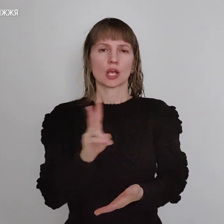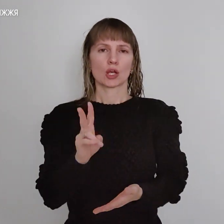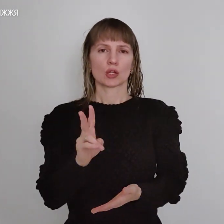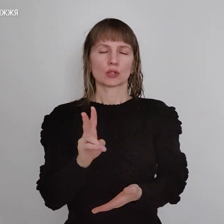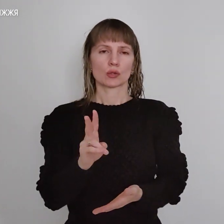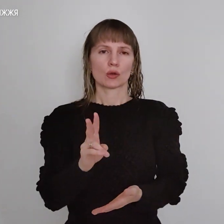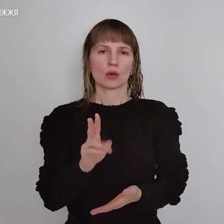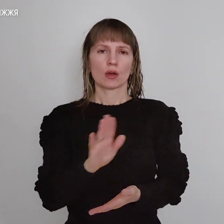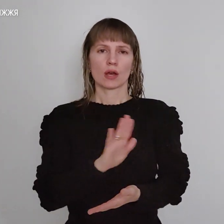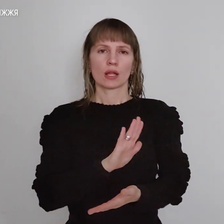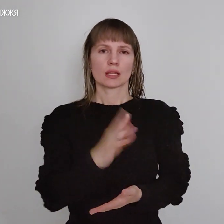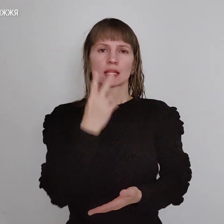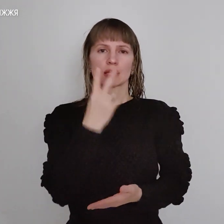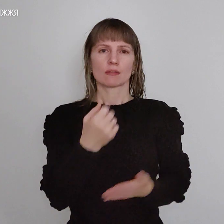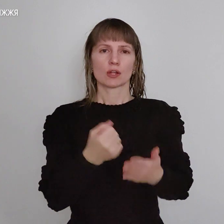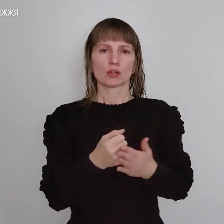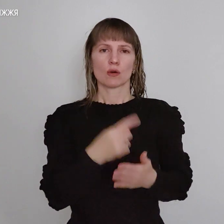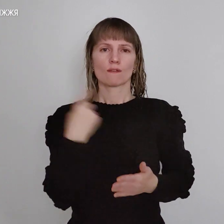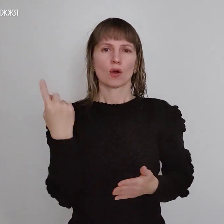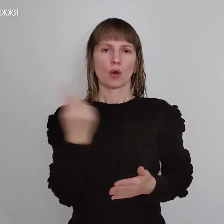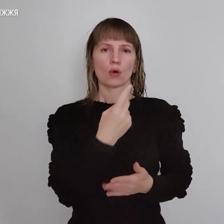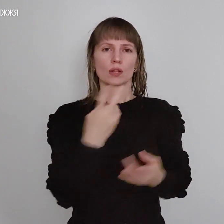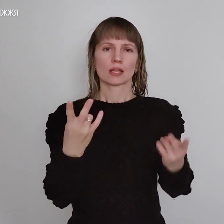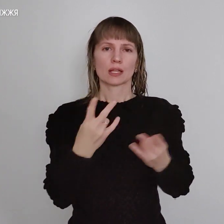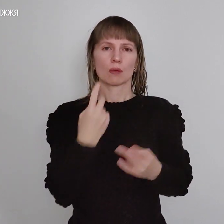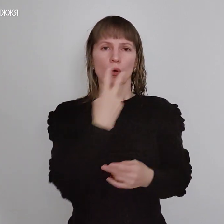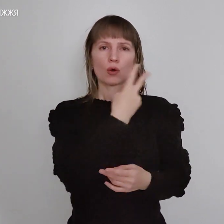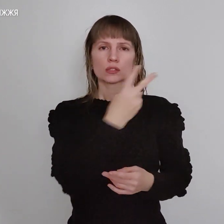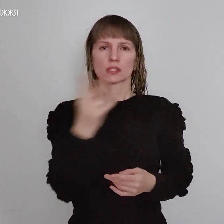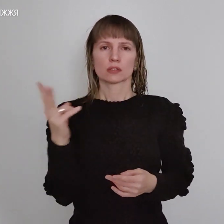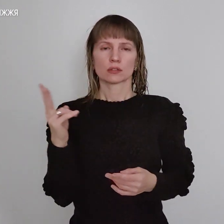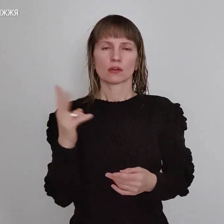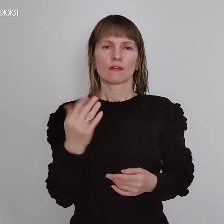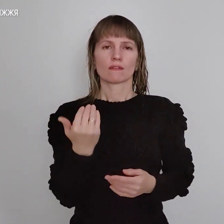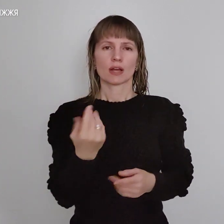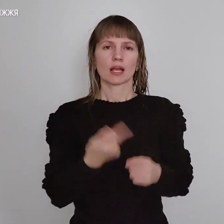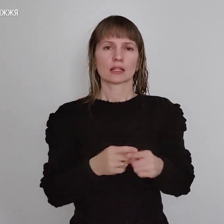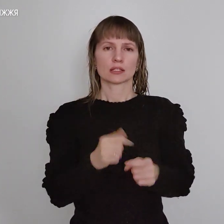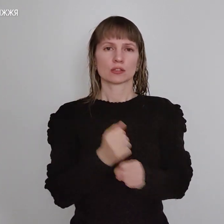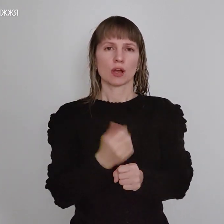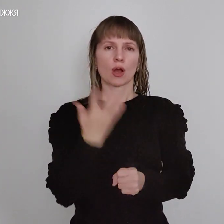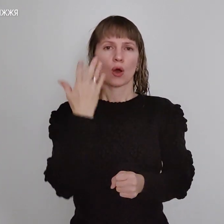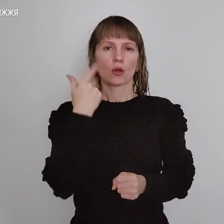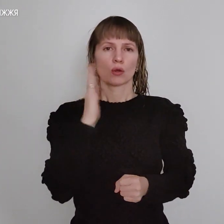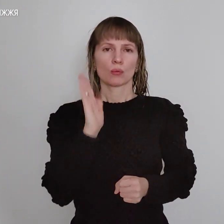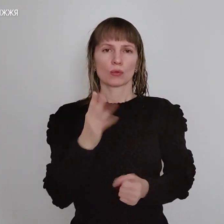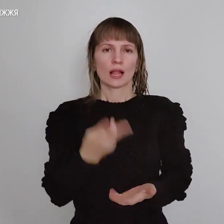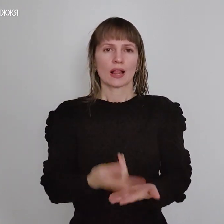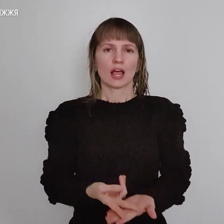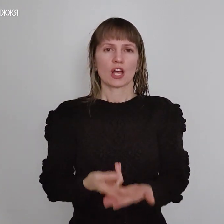дивиться довкола. Треба озабутись, ви це зробите, але коли будете лежати на землі.